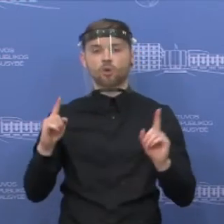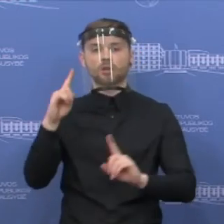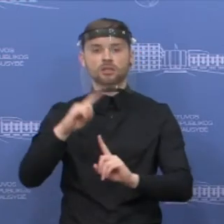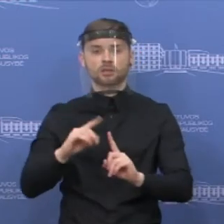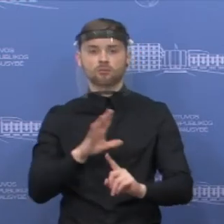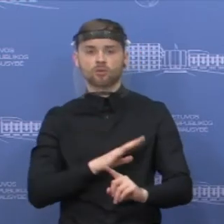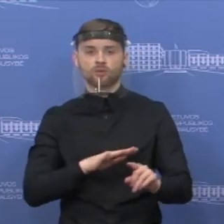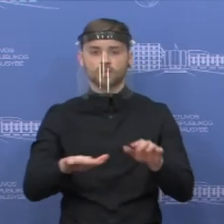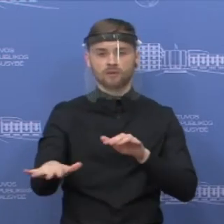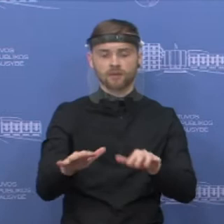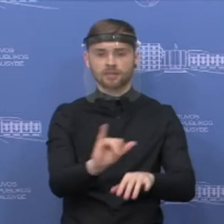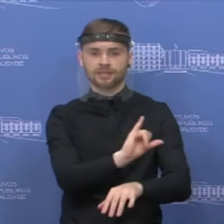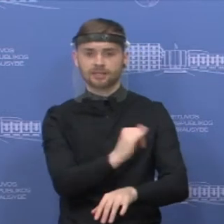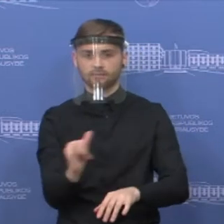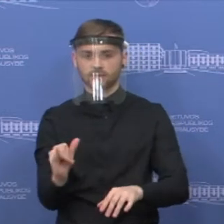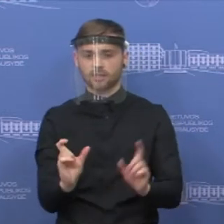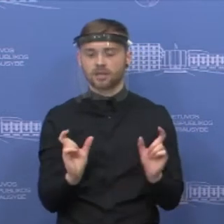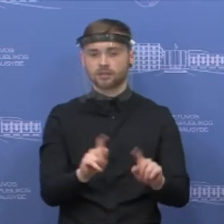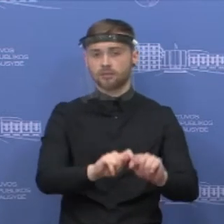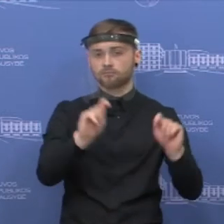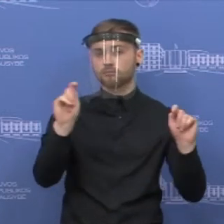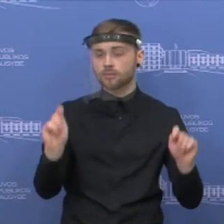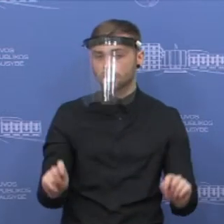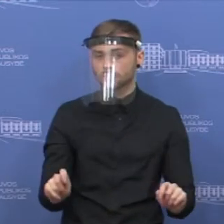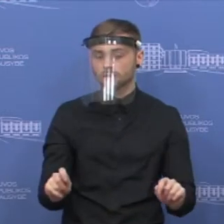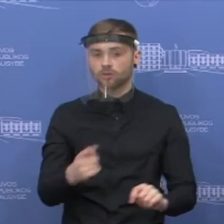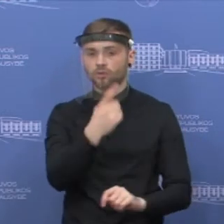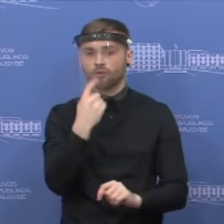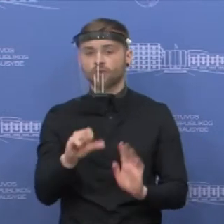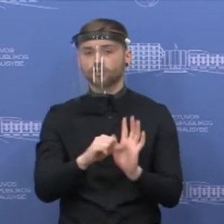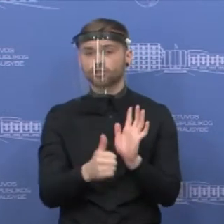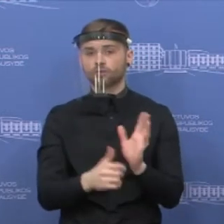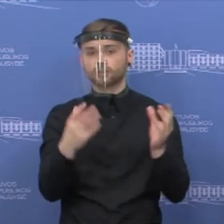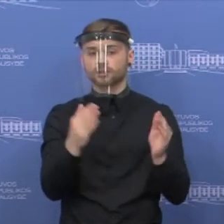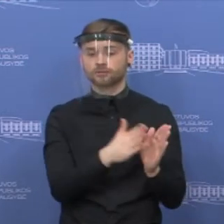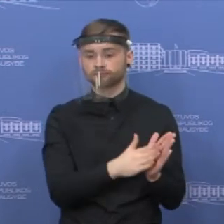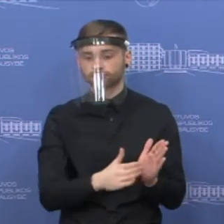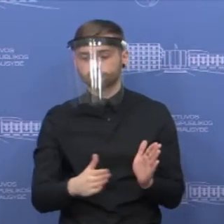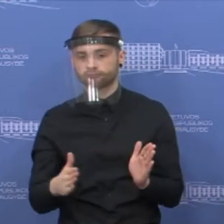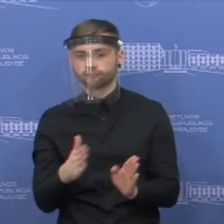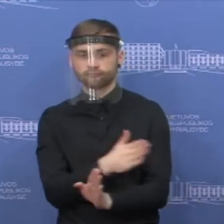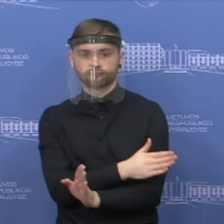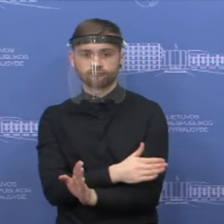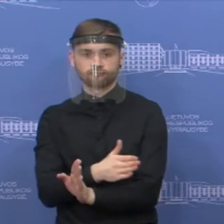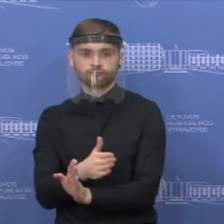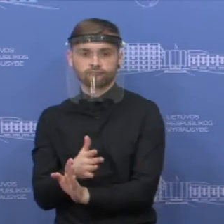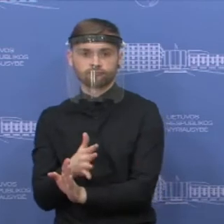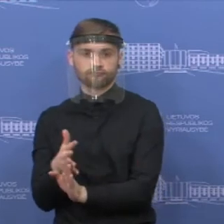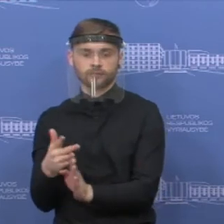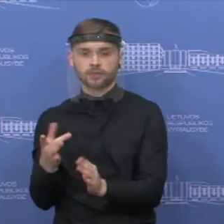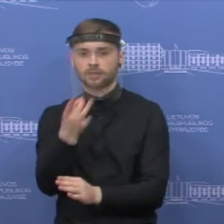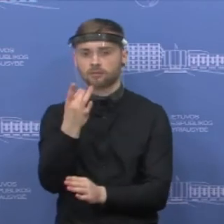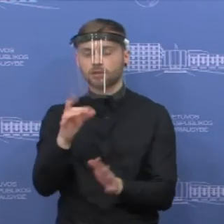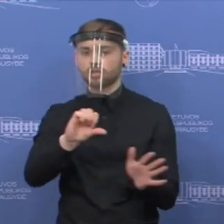srautus nuo karantinų paskelbimo pradžios nuo kovo 16 dienos iki gigužės 6 dienos.